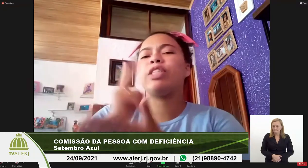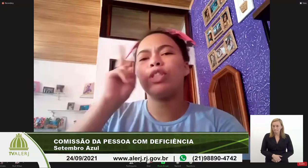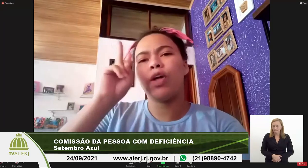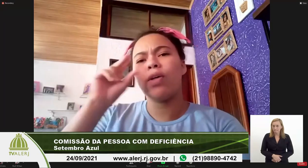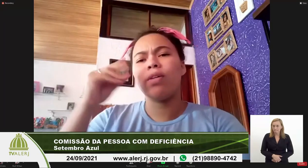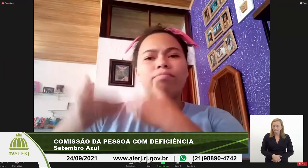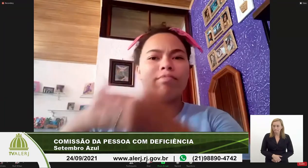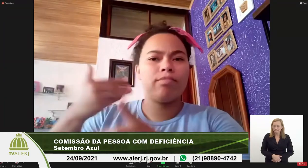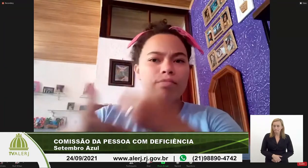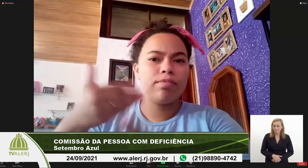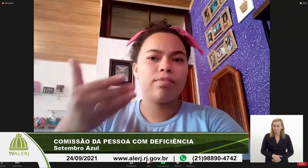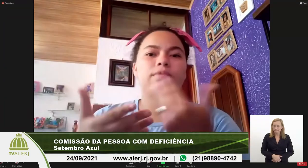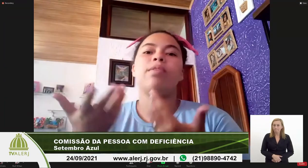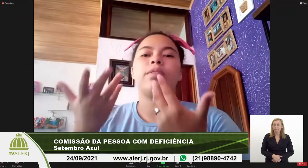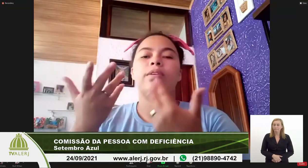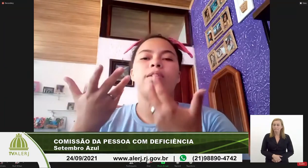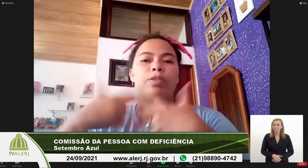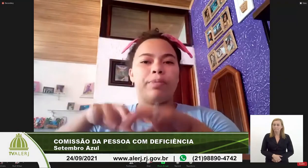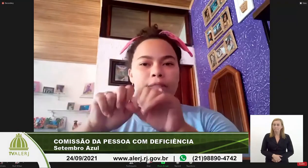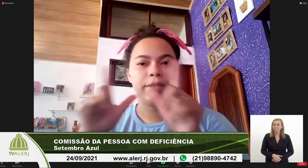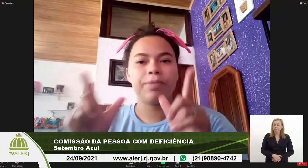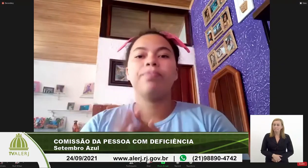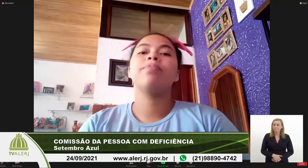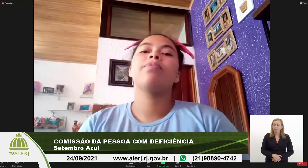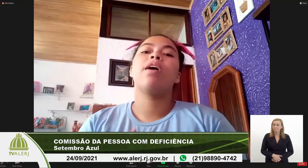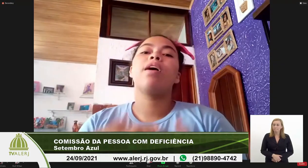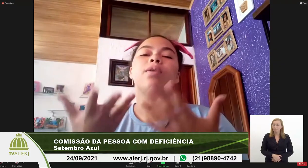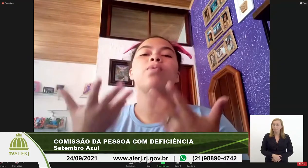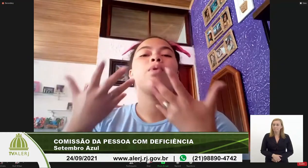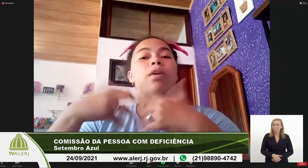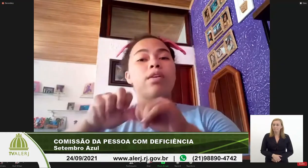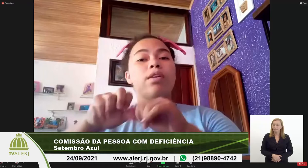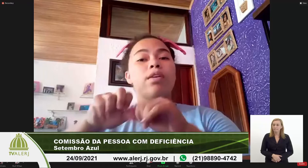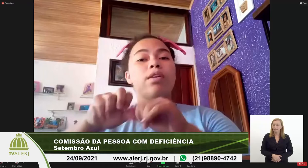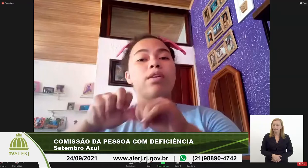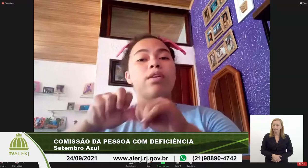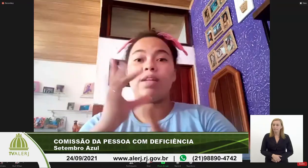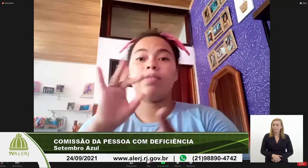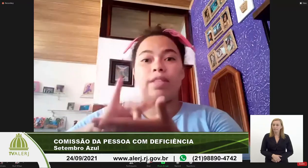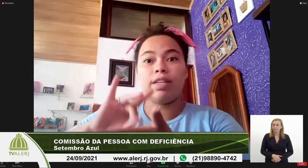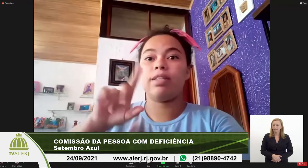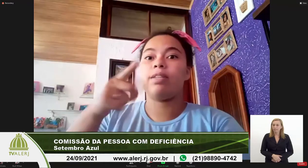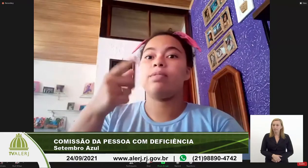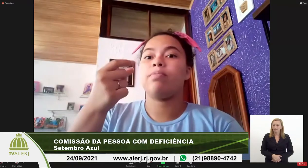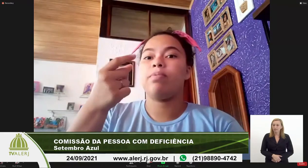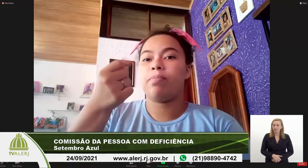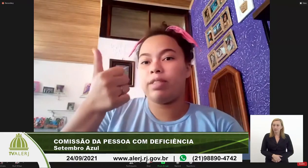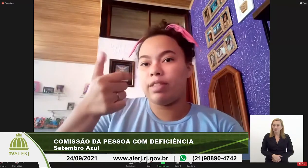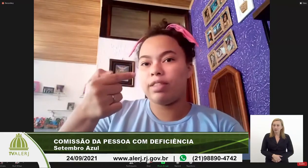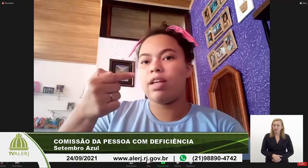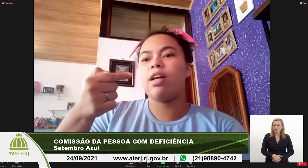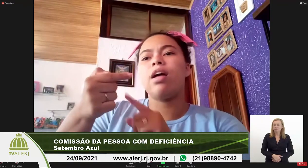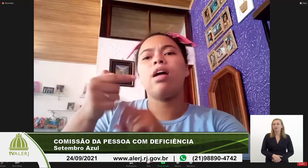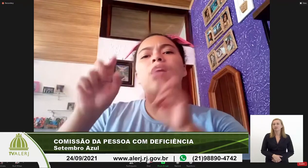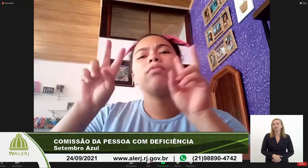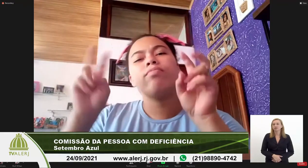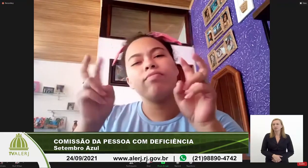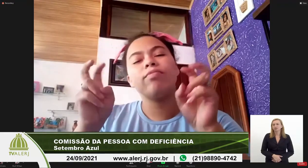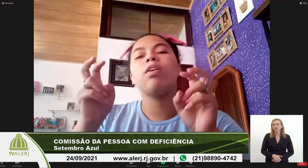Petrópolis. Lembrando da história do Setembro Azul, na verdade,